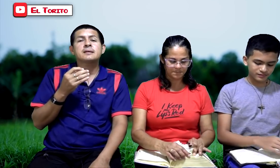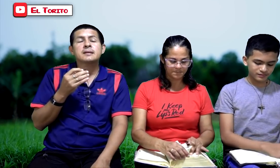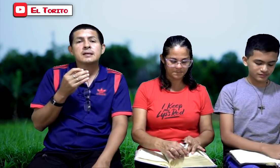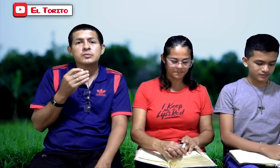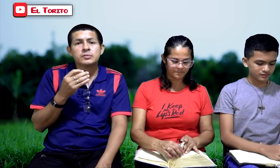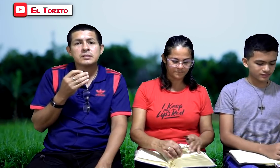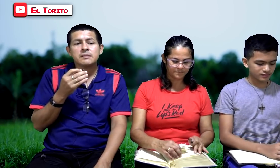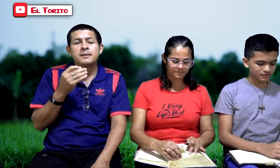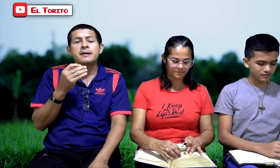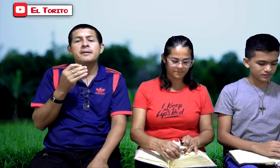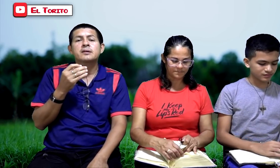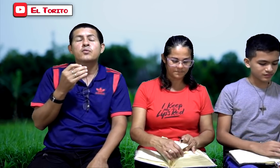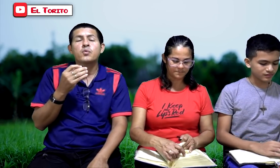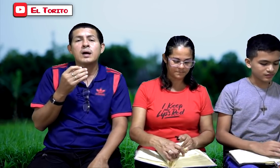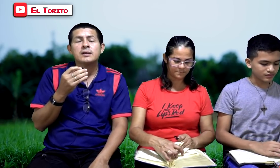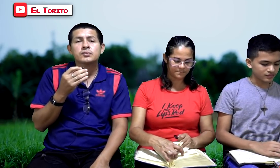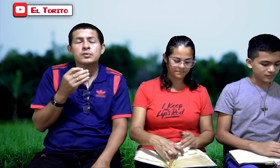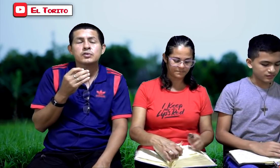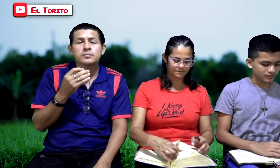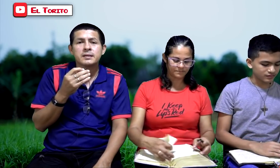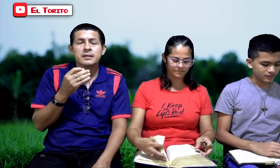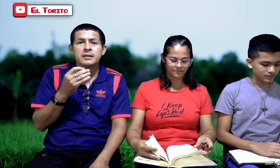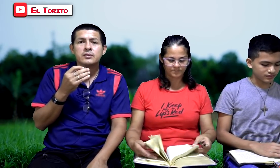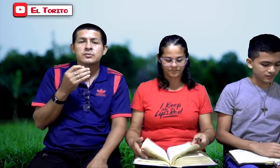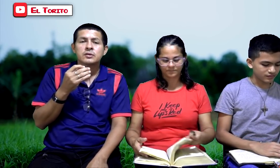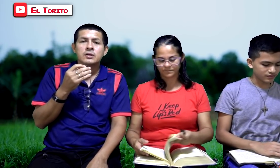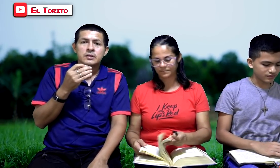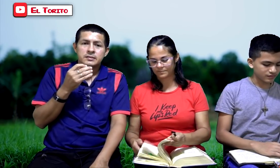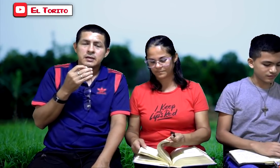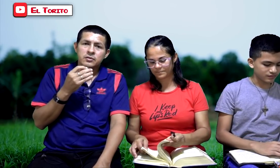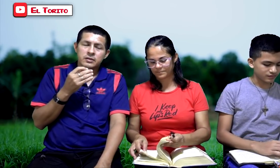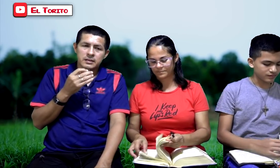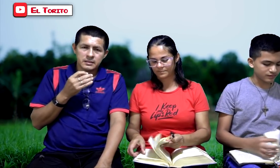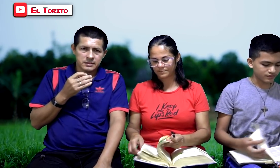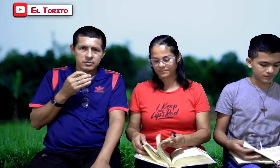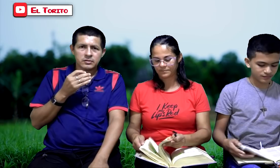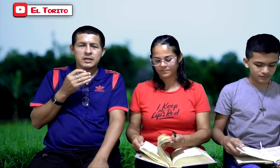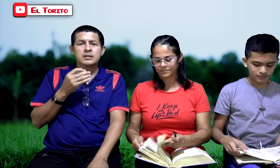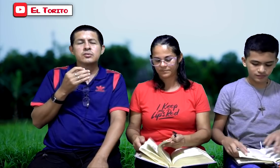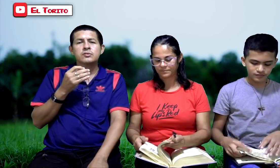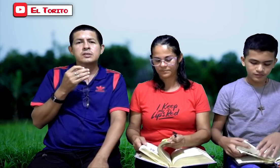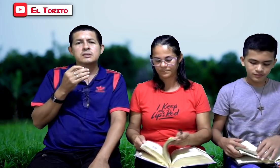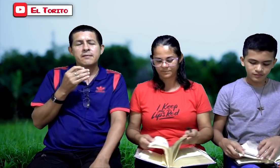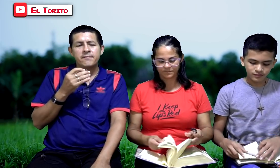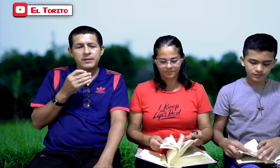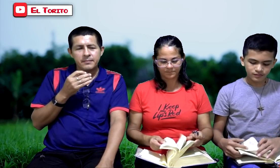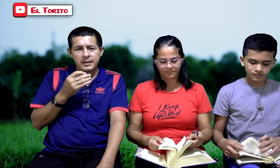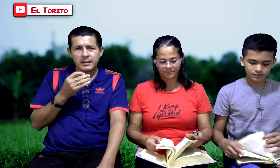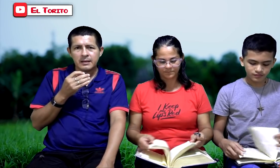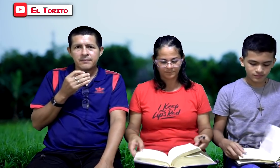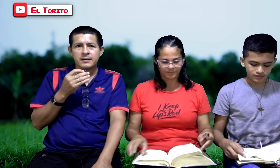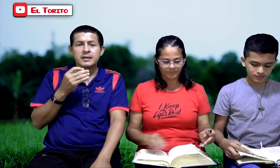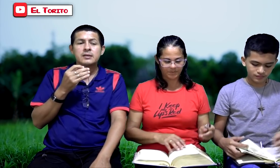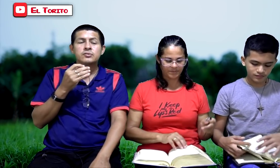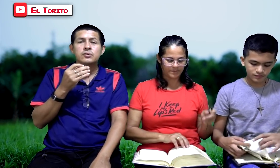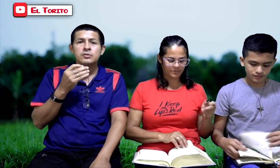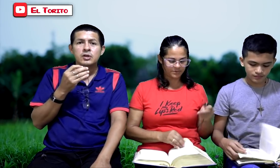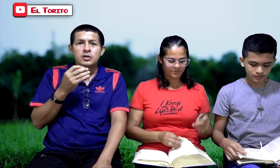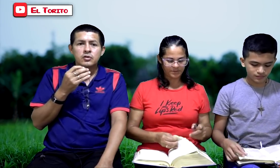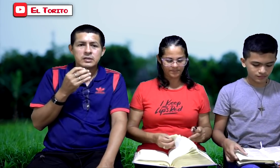tiene que suceder? Para ver cuáles son los verdaderos seguidores del Señor. ¿Quiénes son los que están firmes en la fe? ¿Quiénes son los